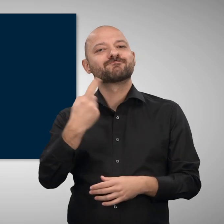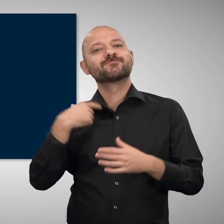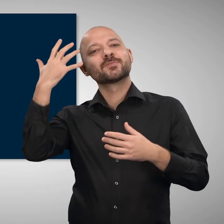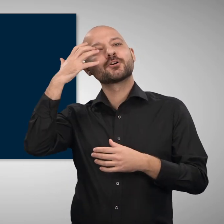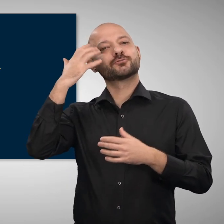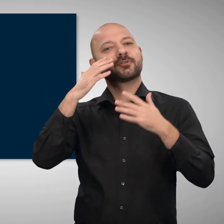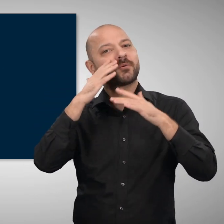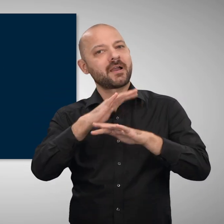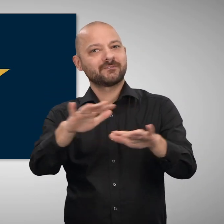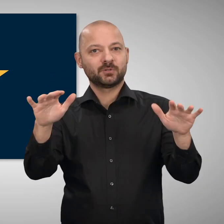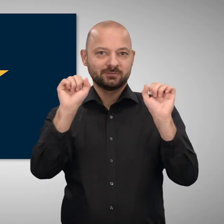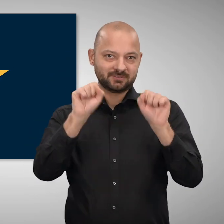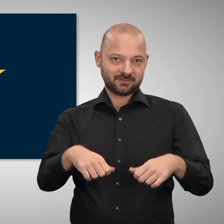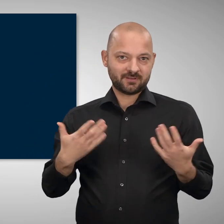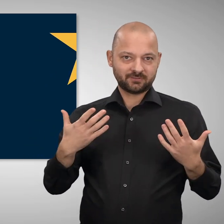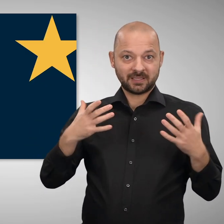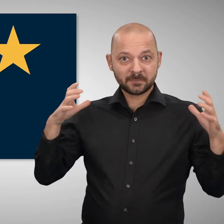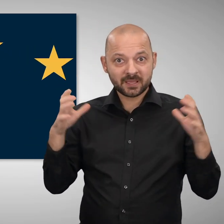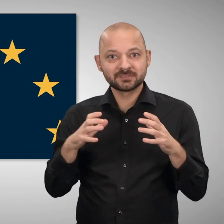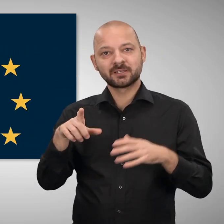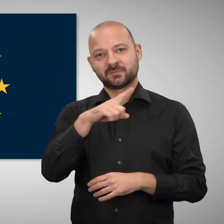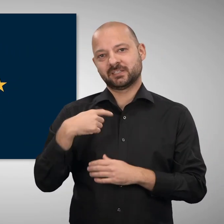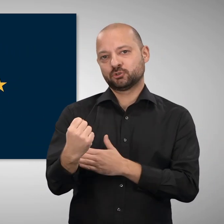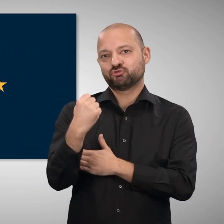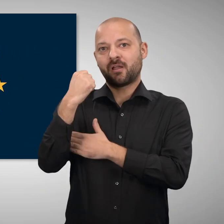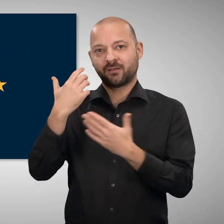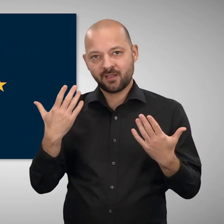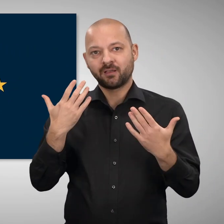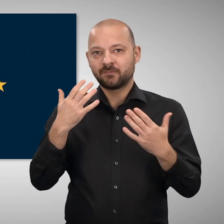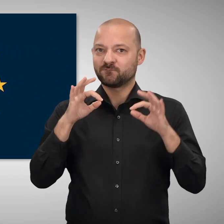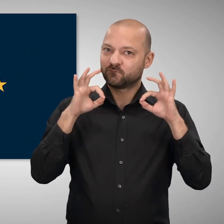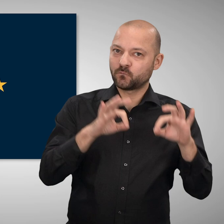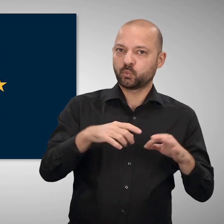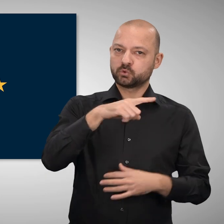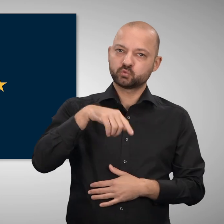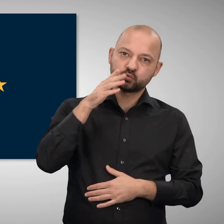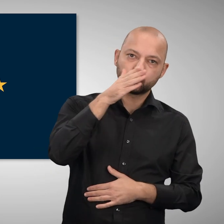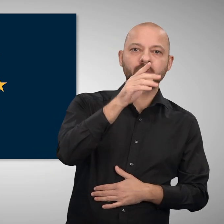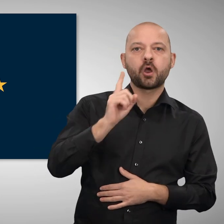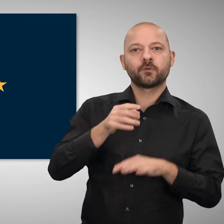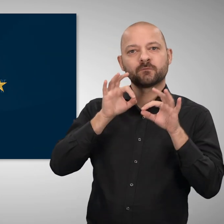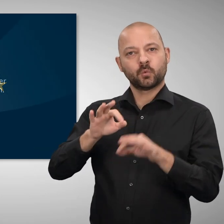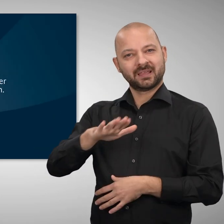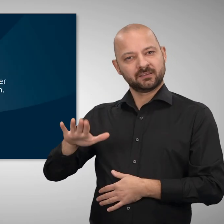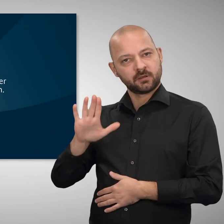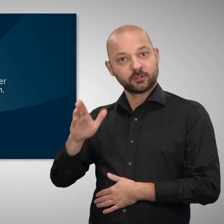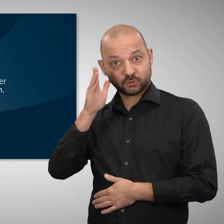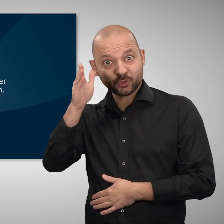Einfluss nehmen. Gemeinsam sind wir stärker. Für unsere Zukunft und die unserer Kinder. W01 hang